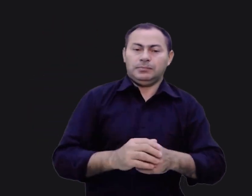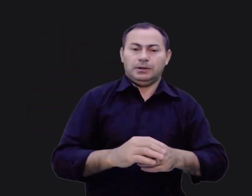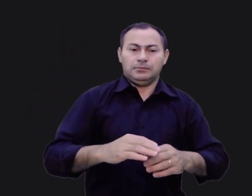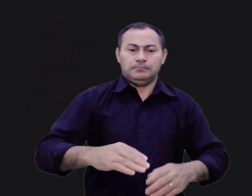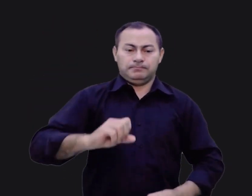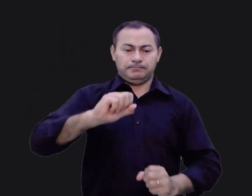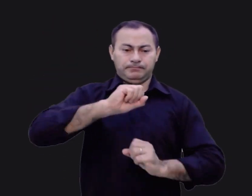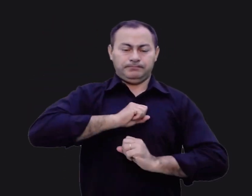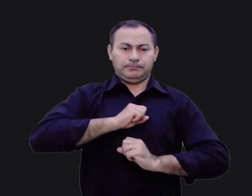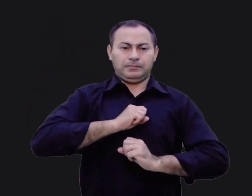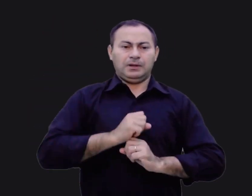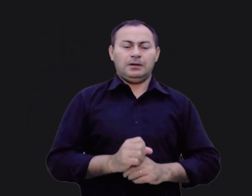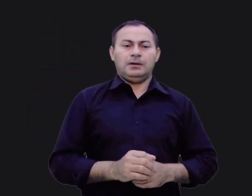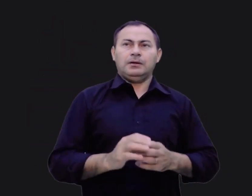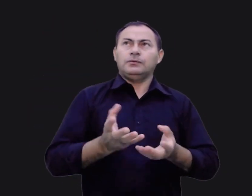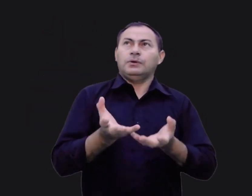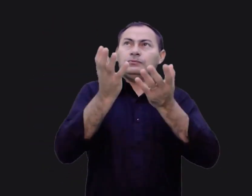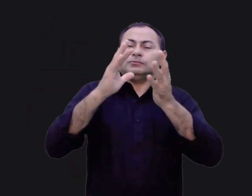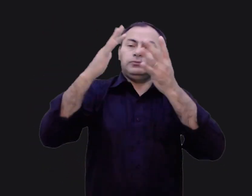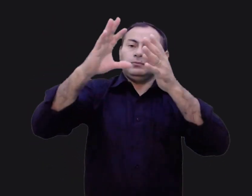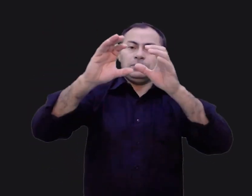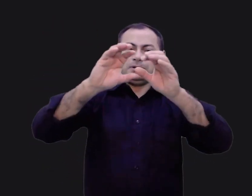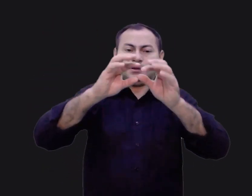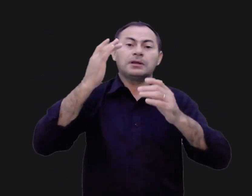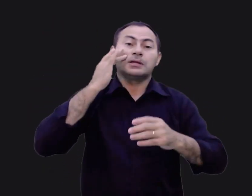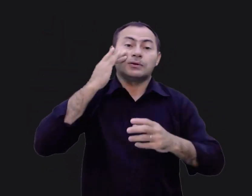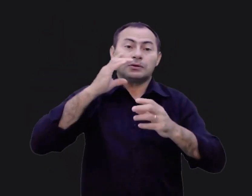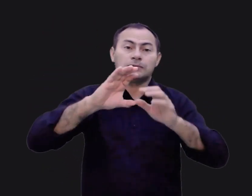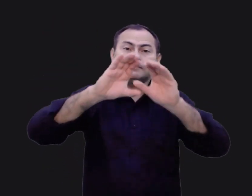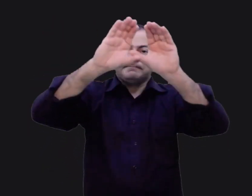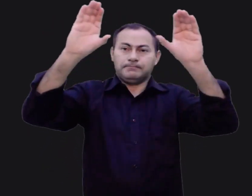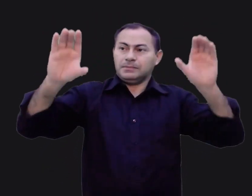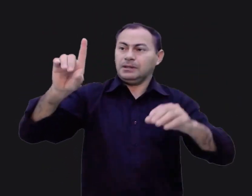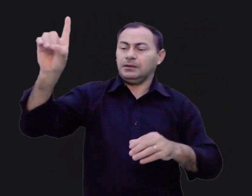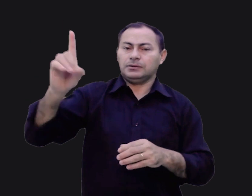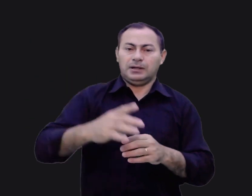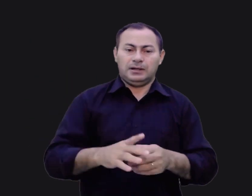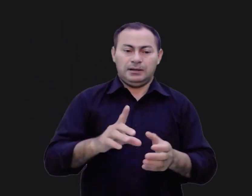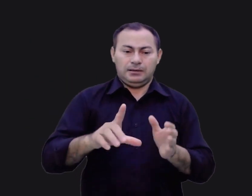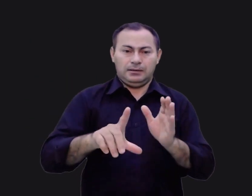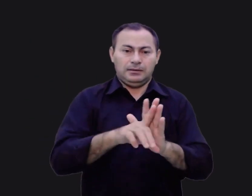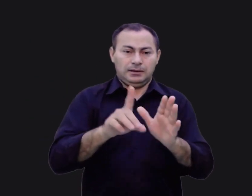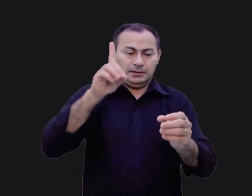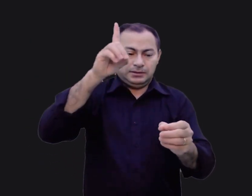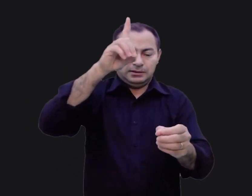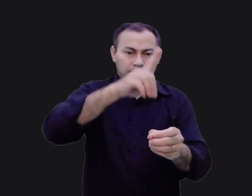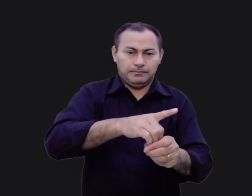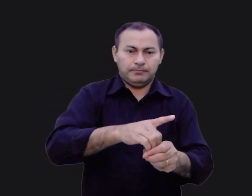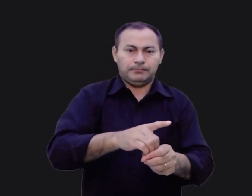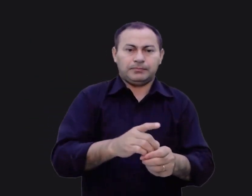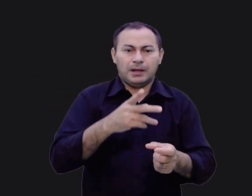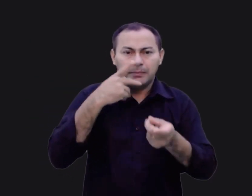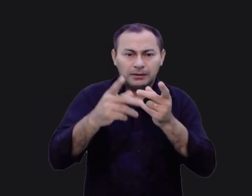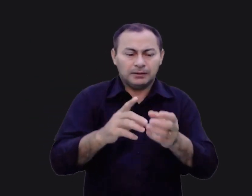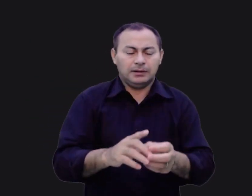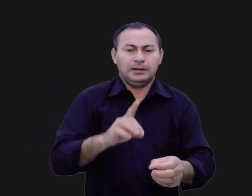espólio foi para o tesouro dos servos de Deus. Essa é a lei do dízimo. A palavra dízimo, como vimos em